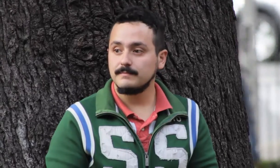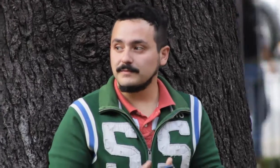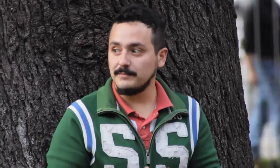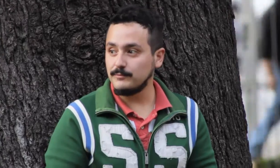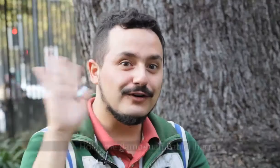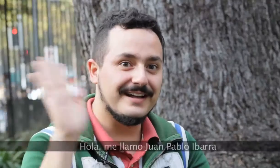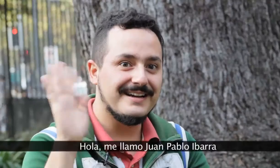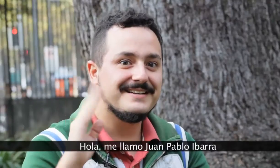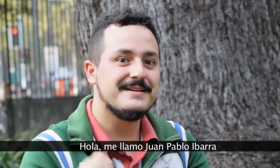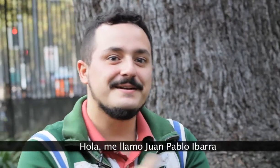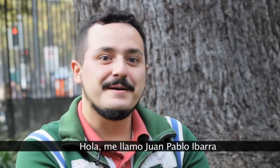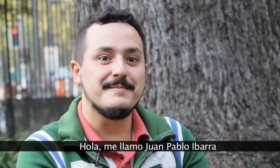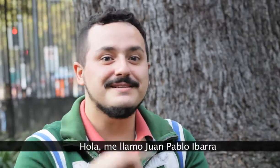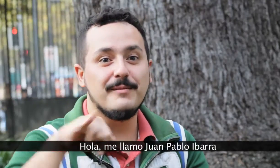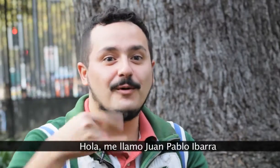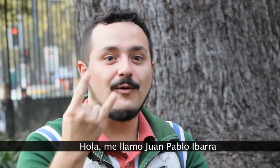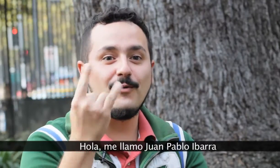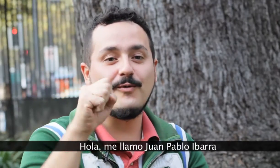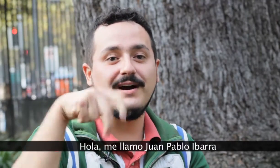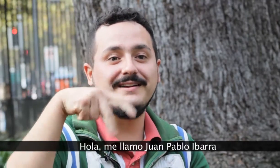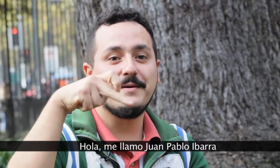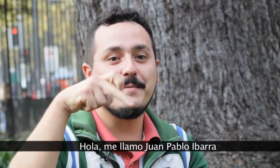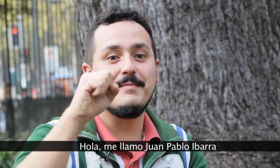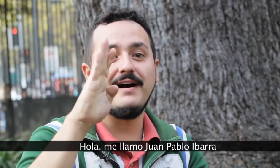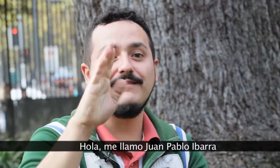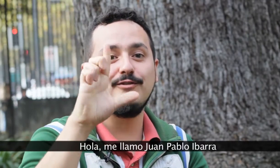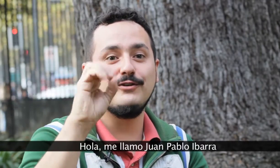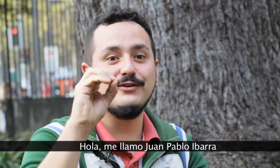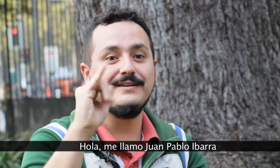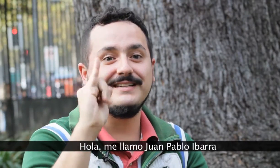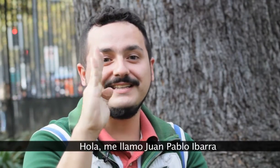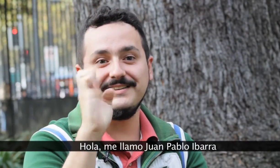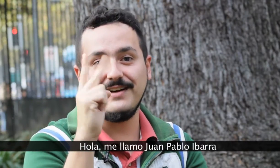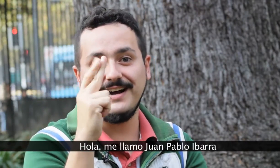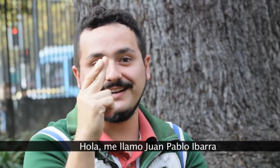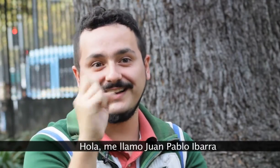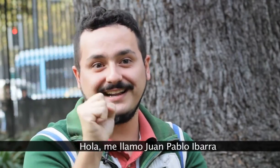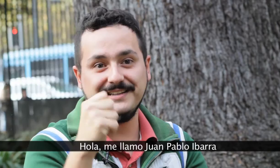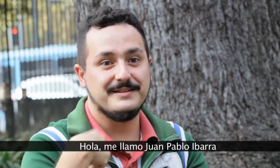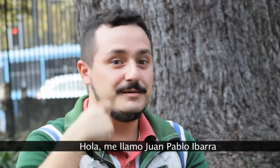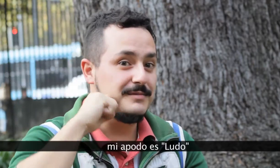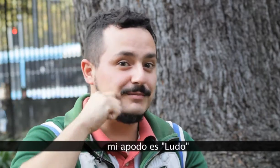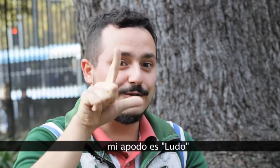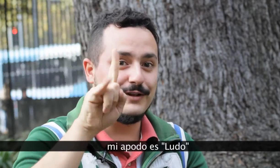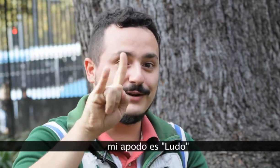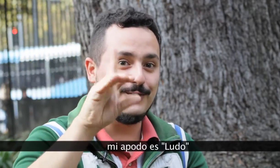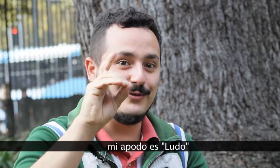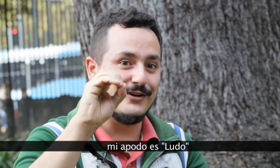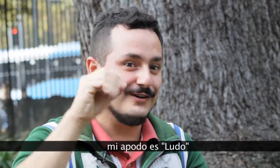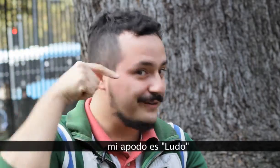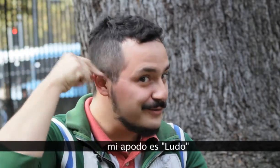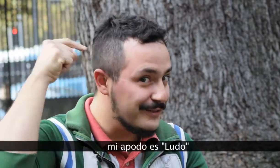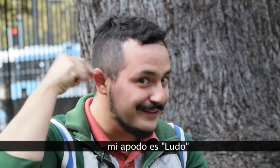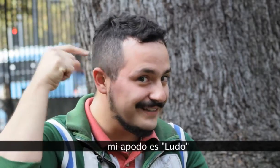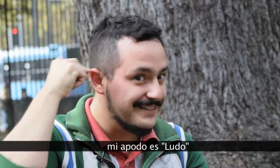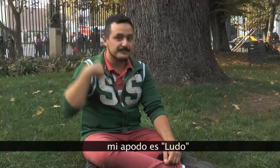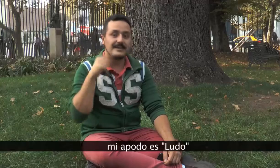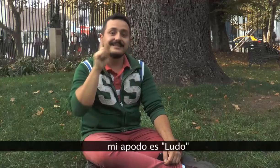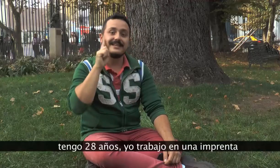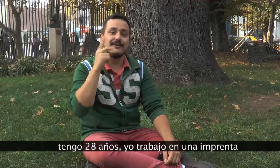Hola, me llamo Juan Pablo Ibarra, me apodo es Ludo, tengo